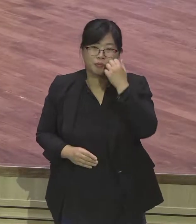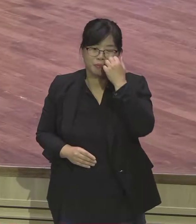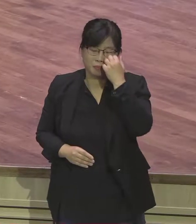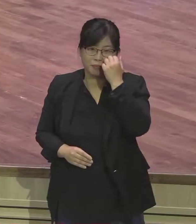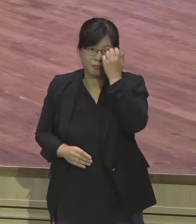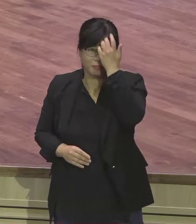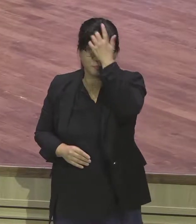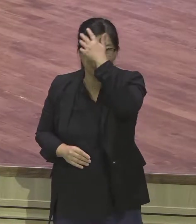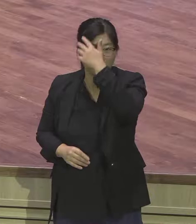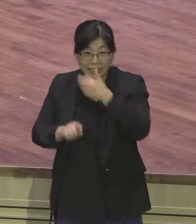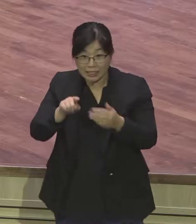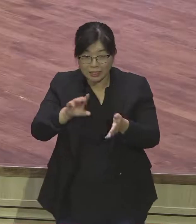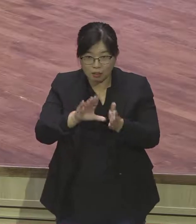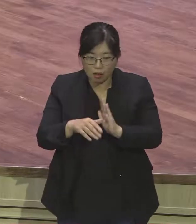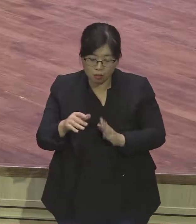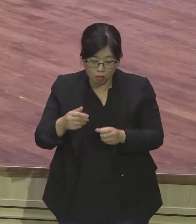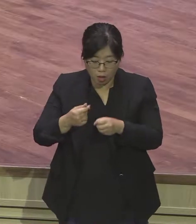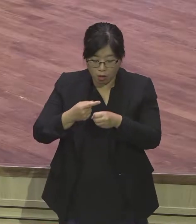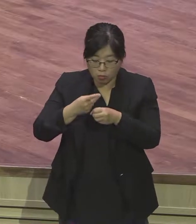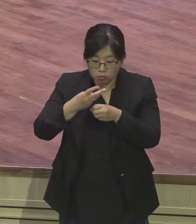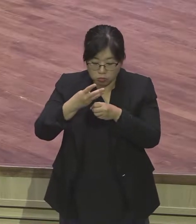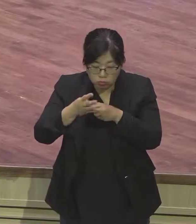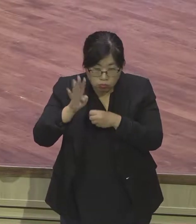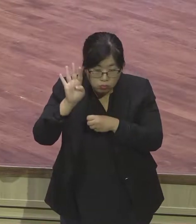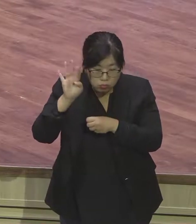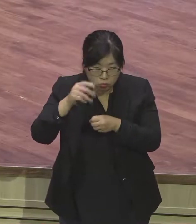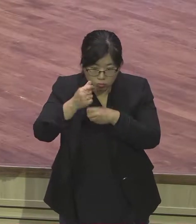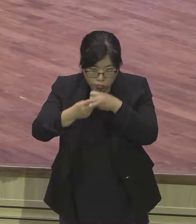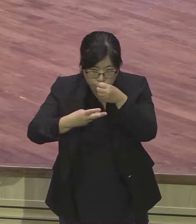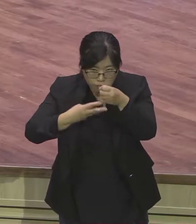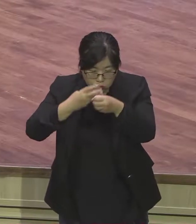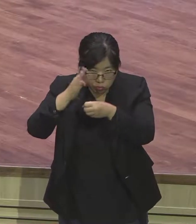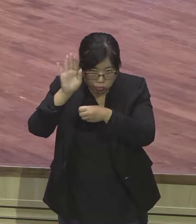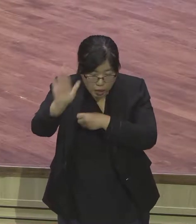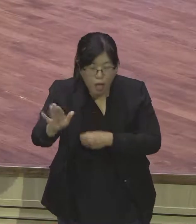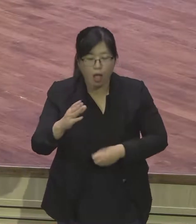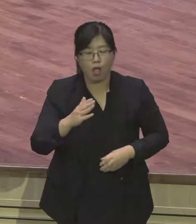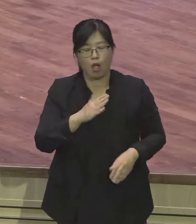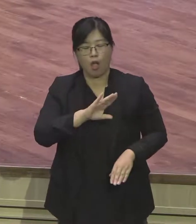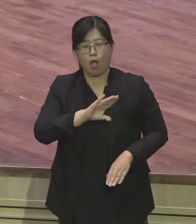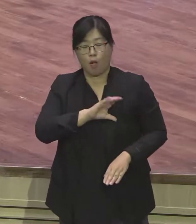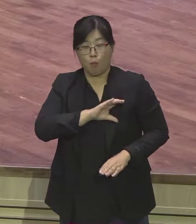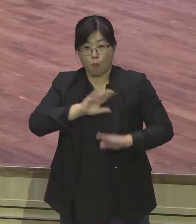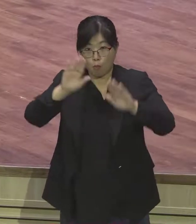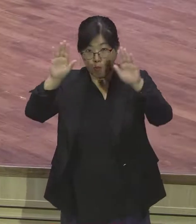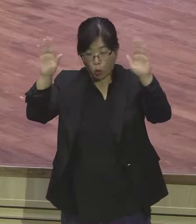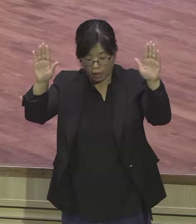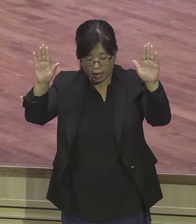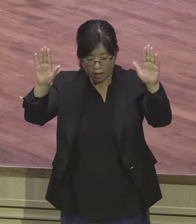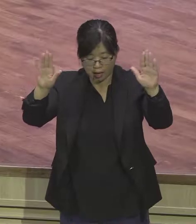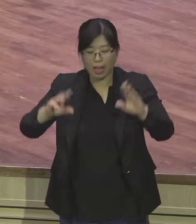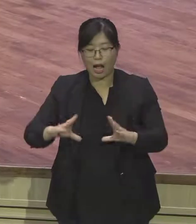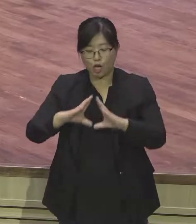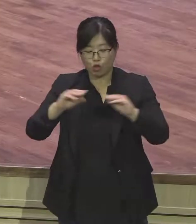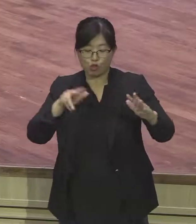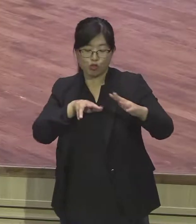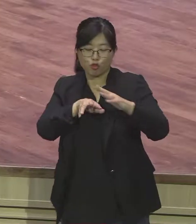모세가 챙겼다 그래서 요셉의 24장 32절에 보면 요셉이 원하는 대로 가난 땅 세겜에 묻히게 되었다고